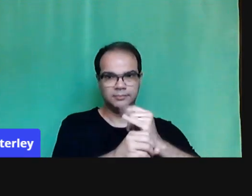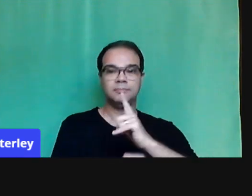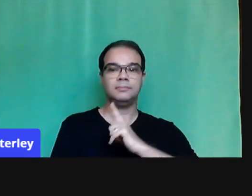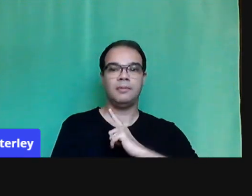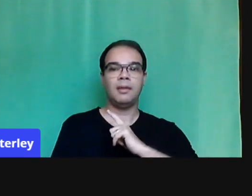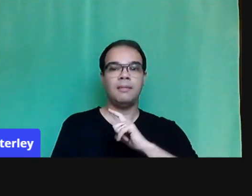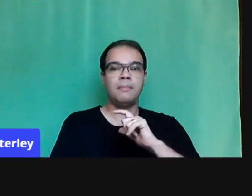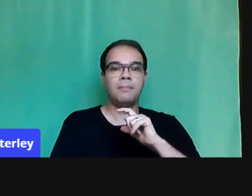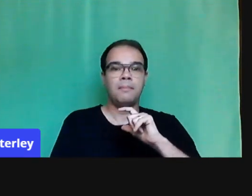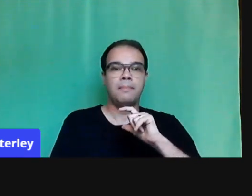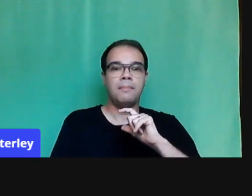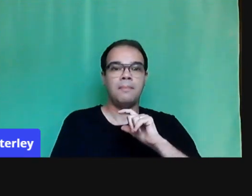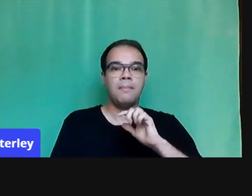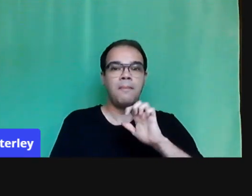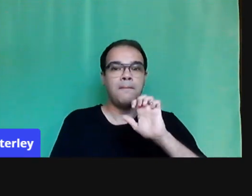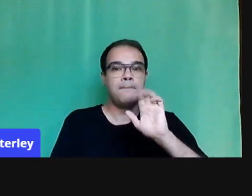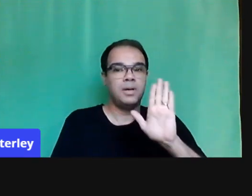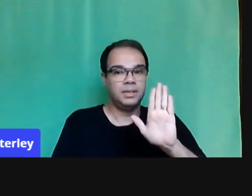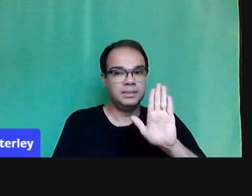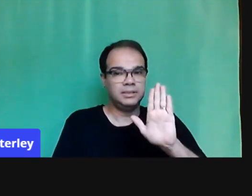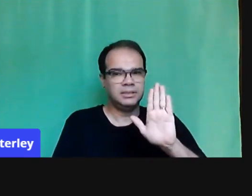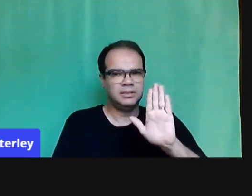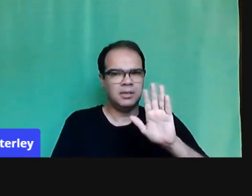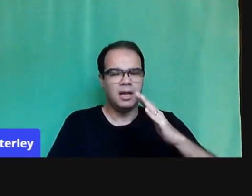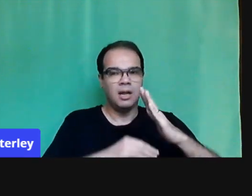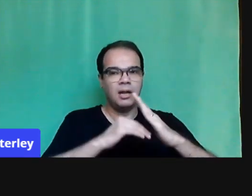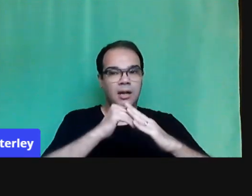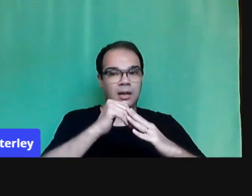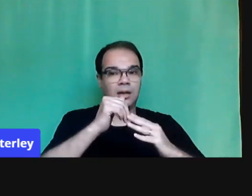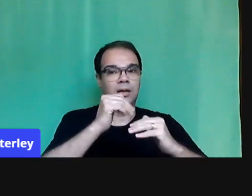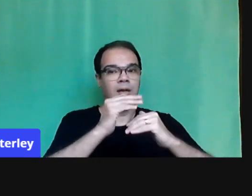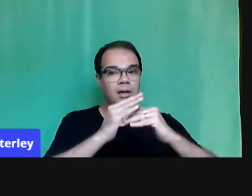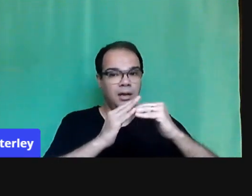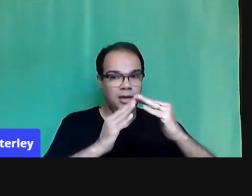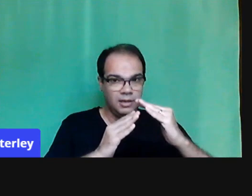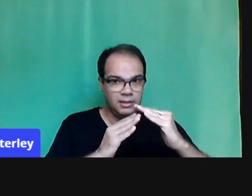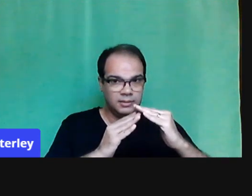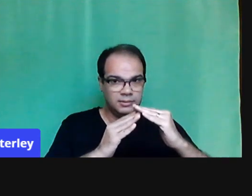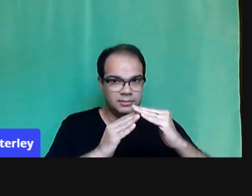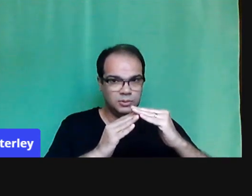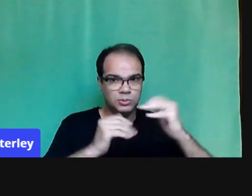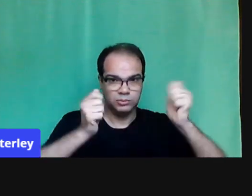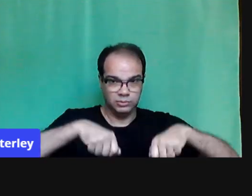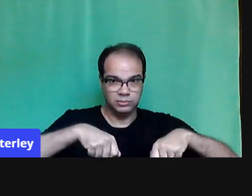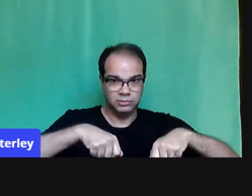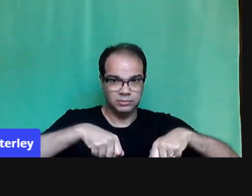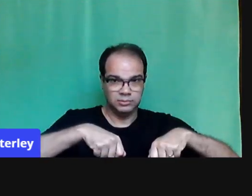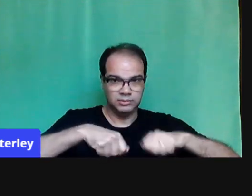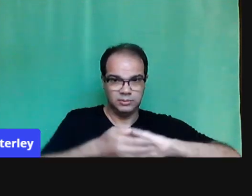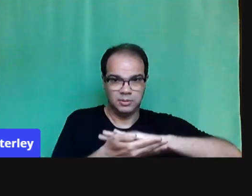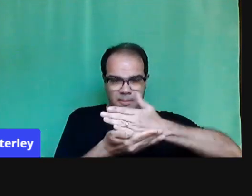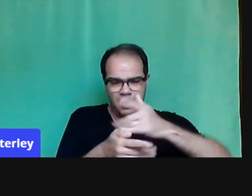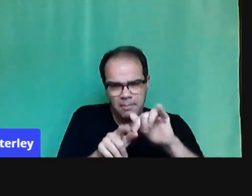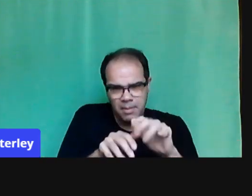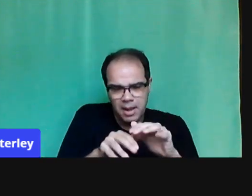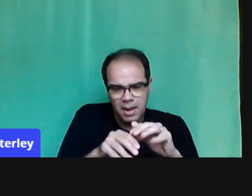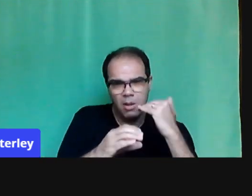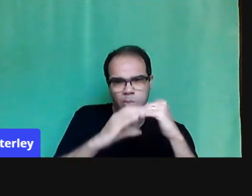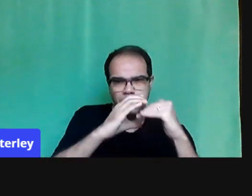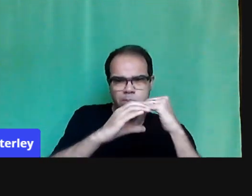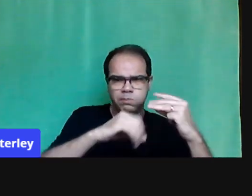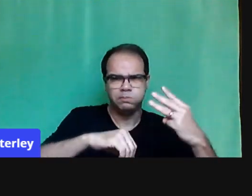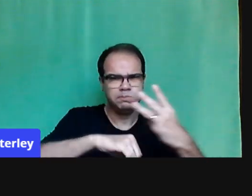nem todos possuem preparo para ministrar aulas não presenciais. Então, nós fomos